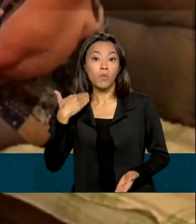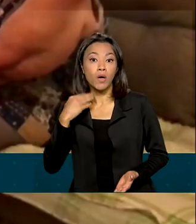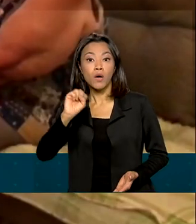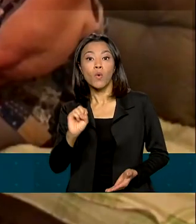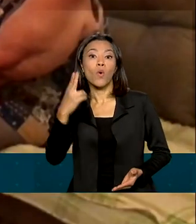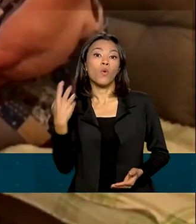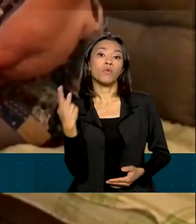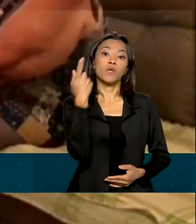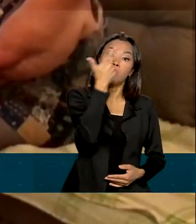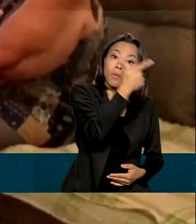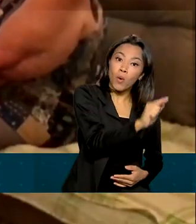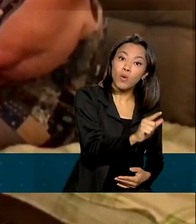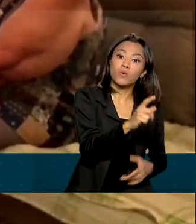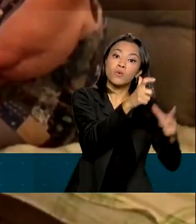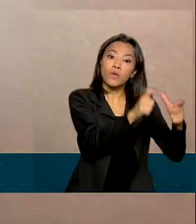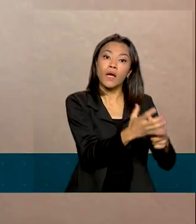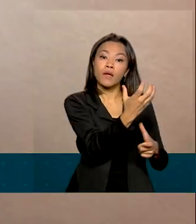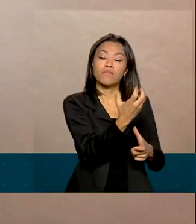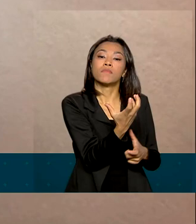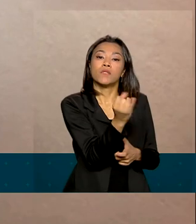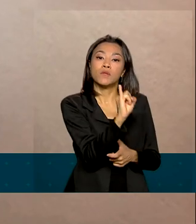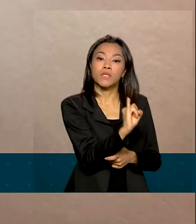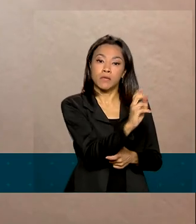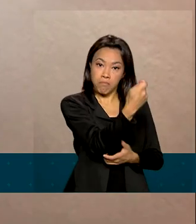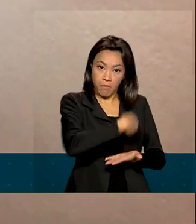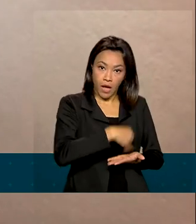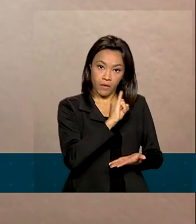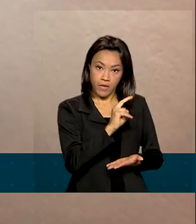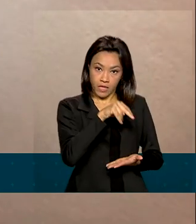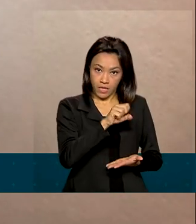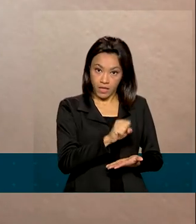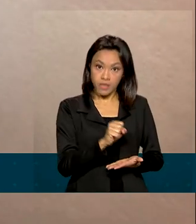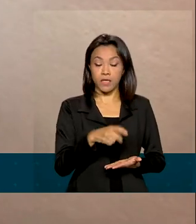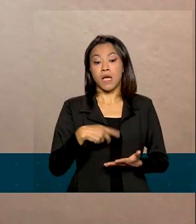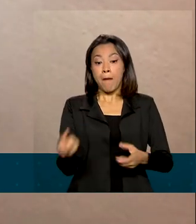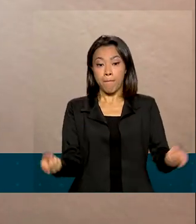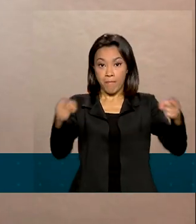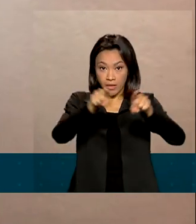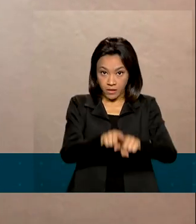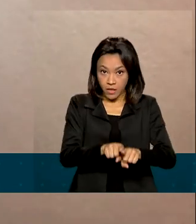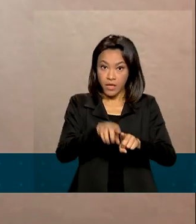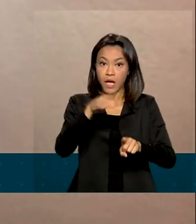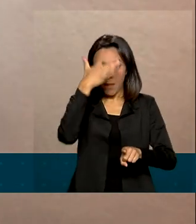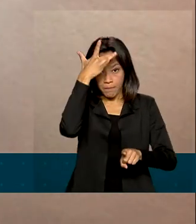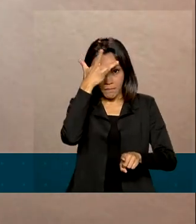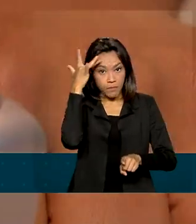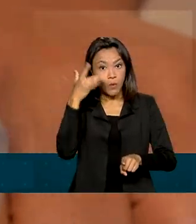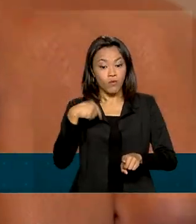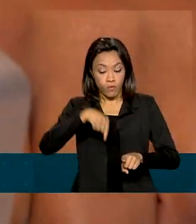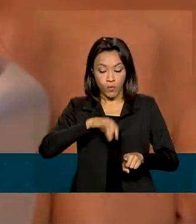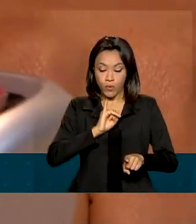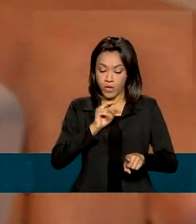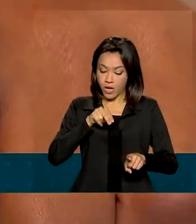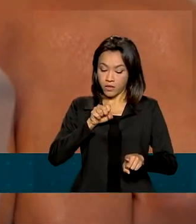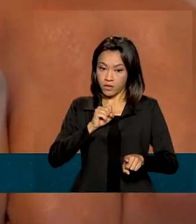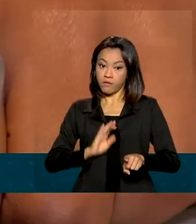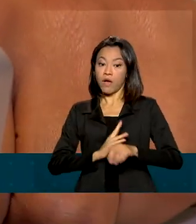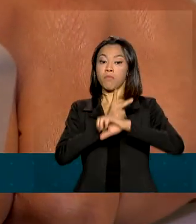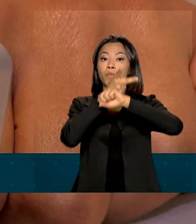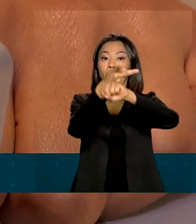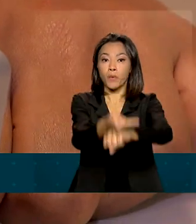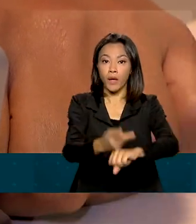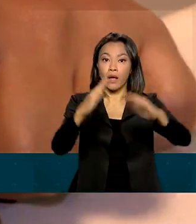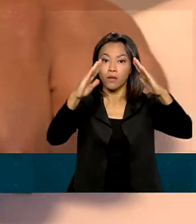previdenciária. O INSS, por meio de parcerias, irá até a residência do beneficiário para a captura da